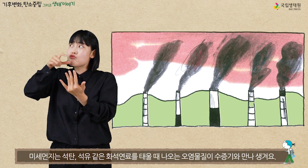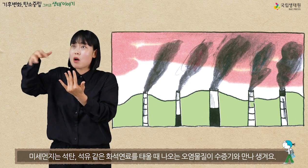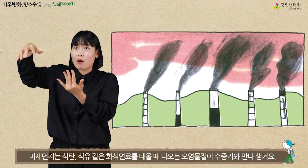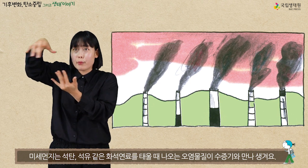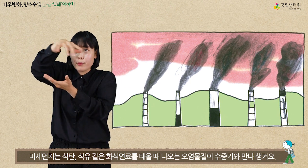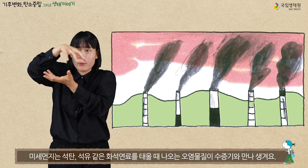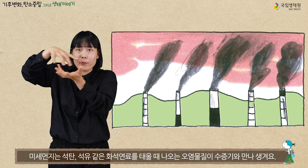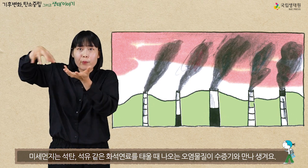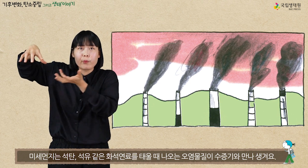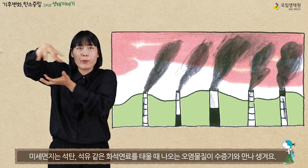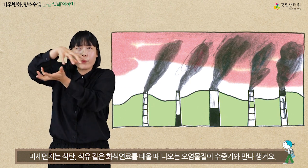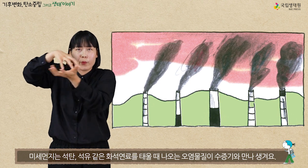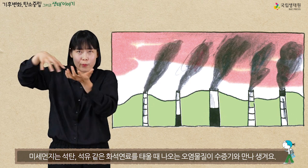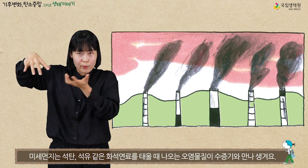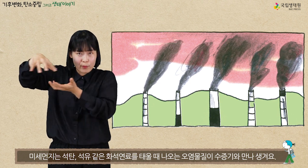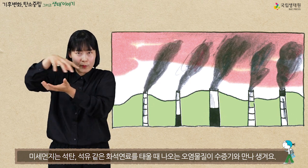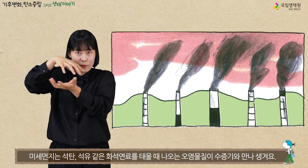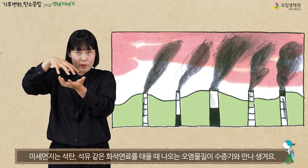생겨요.